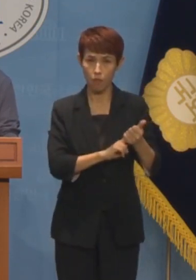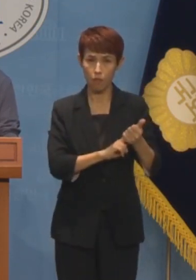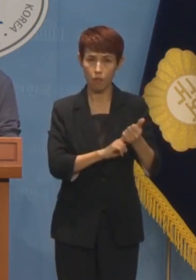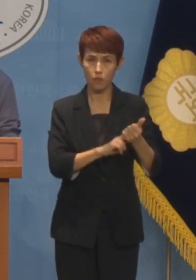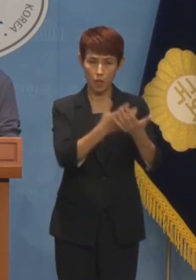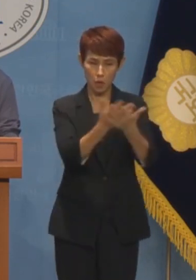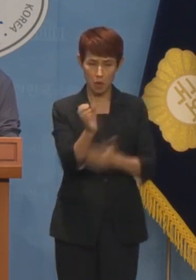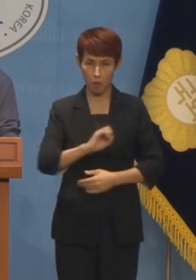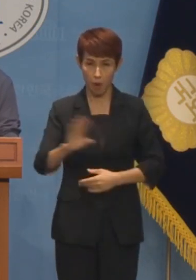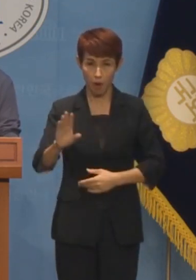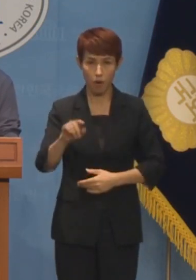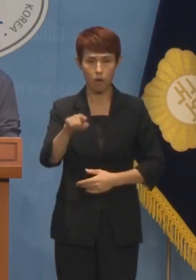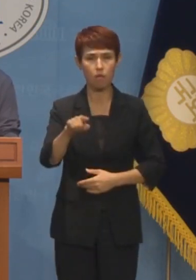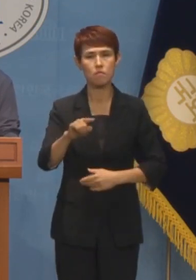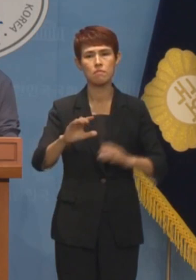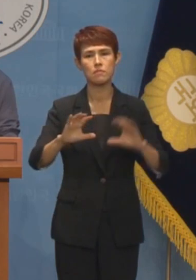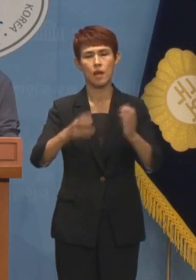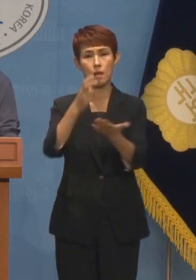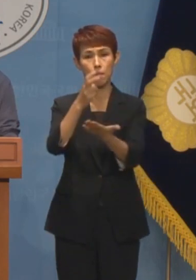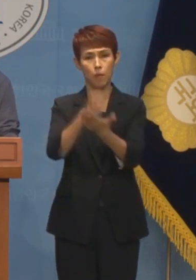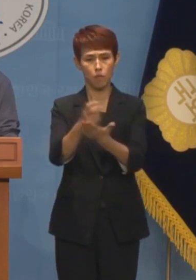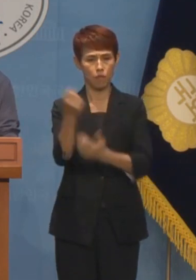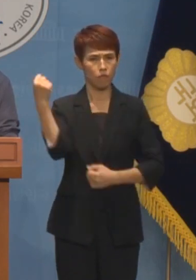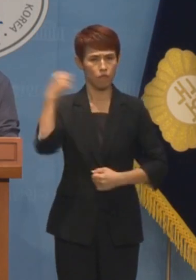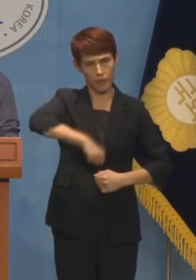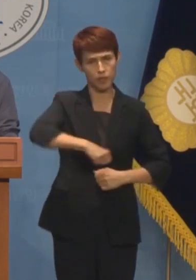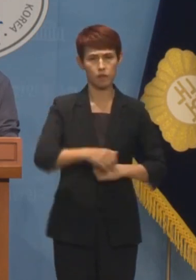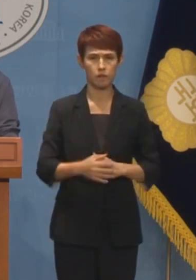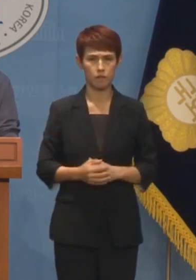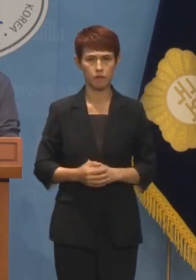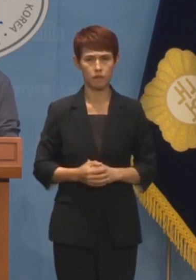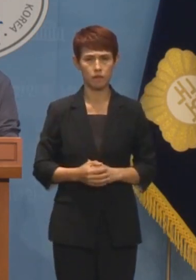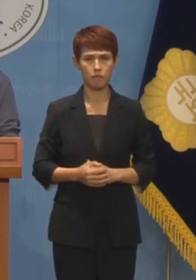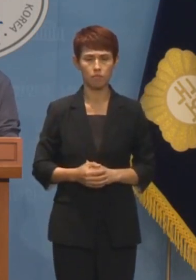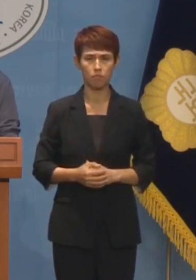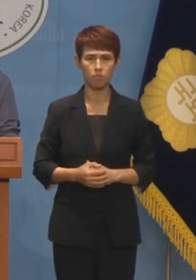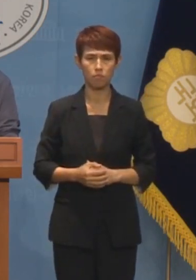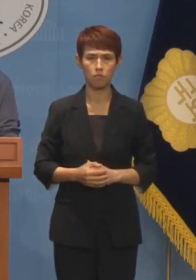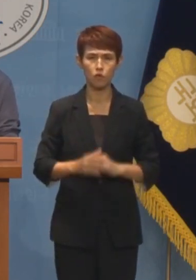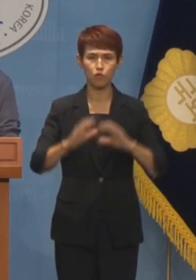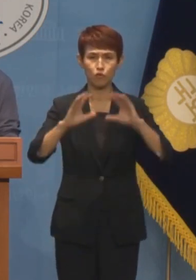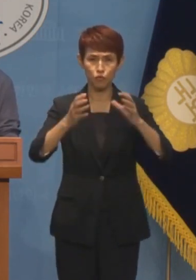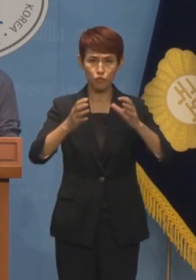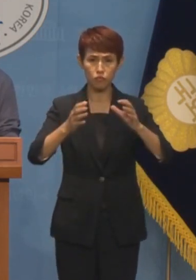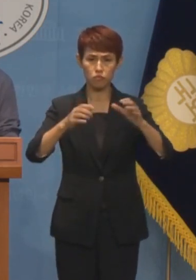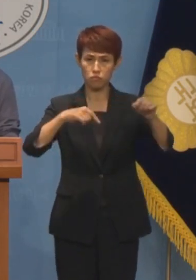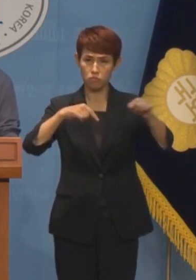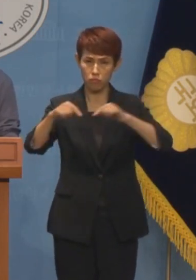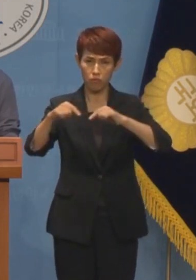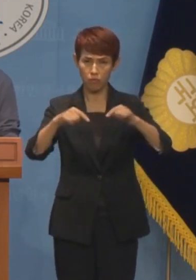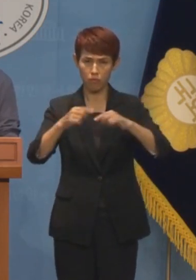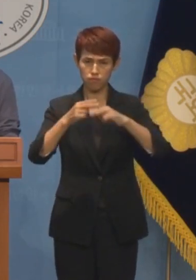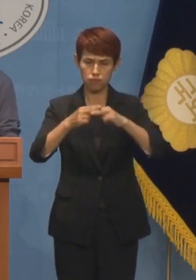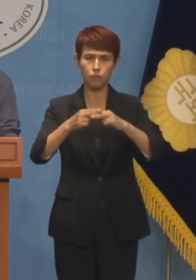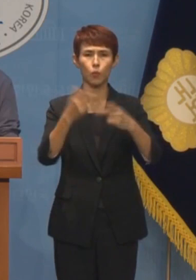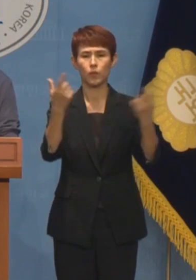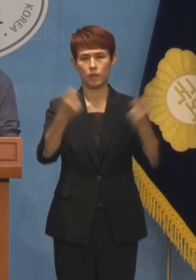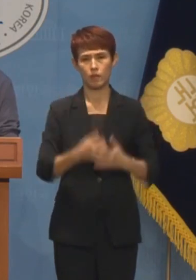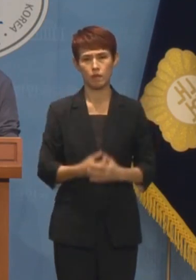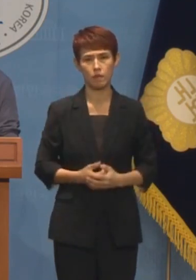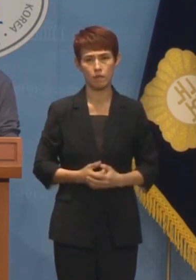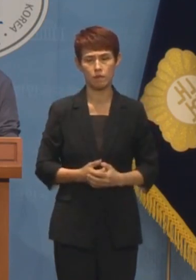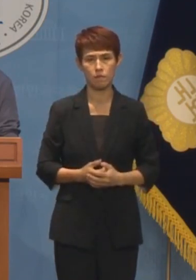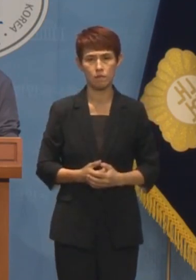행위는 현행법에도 명백히 어긋나는 중차대한 국기문란입니다. 이주 부총리를 비롯한